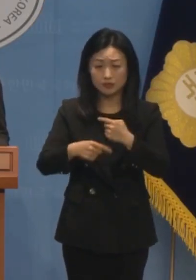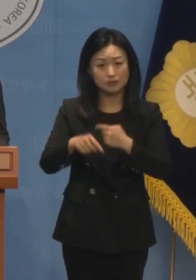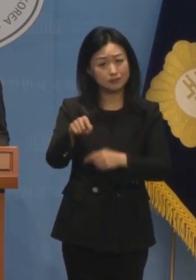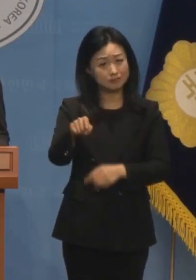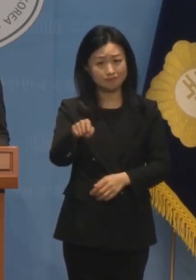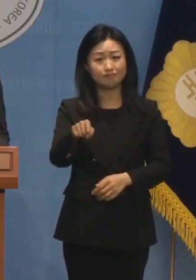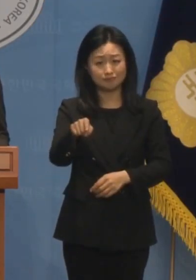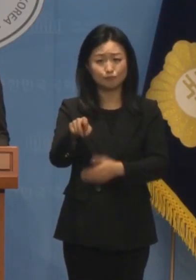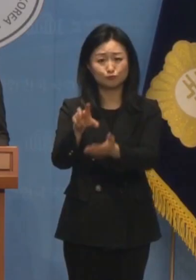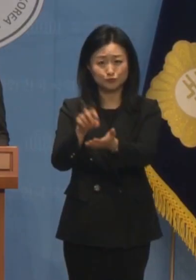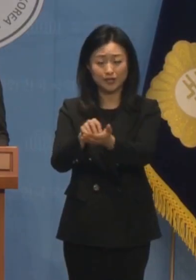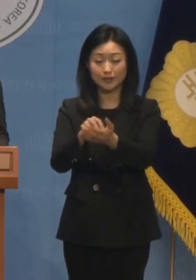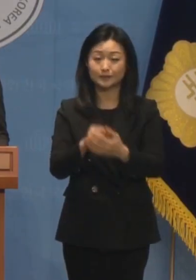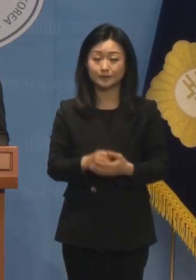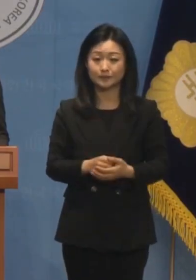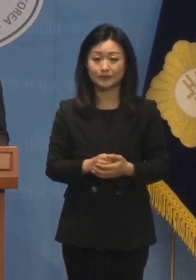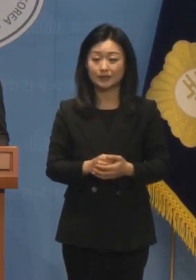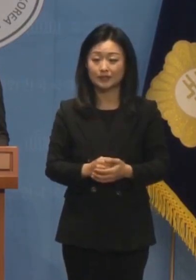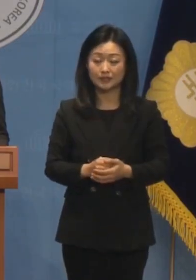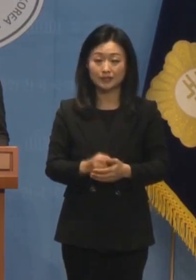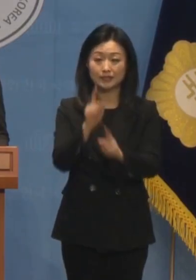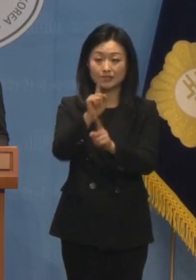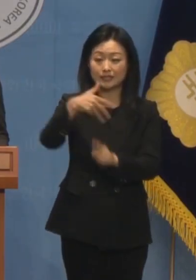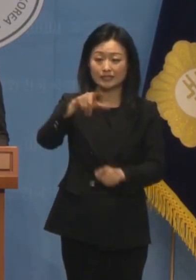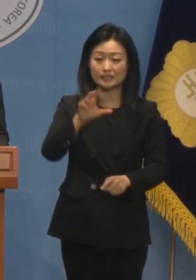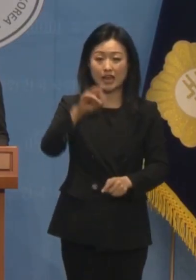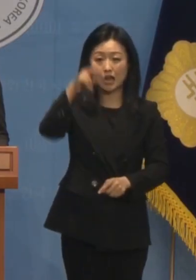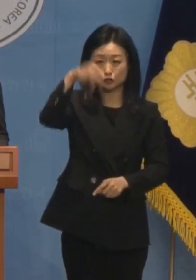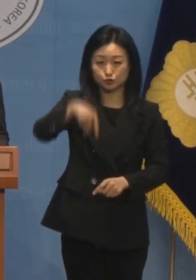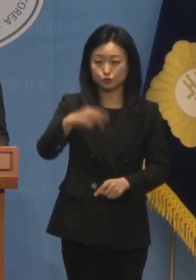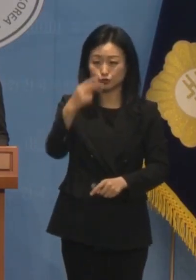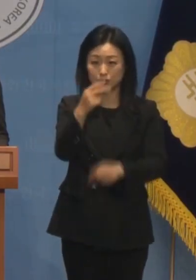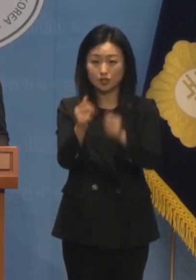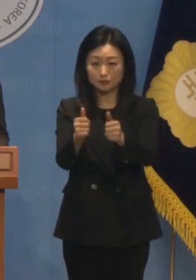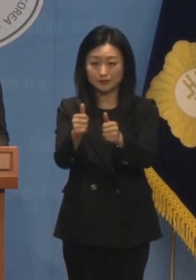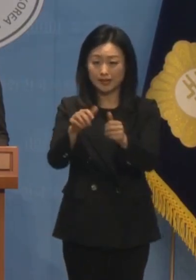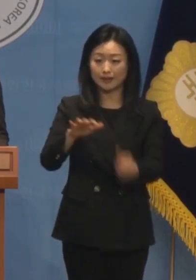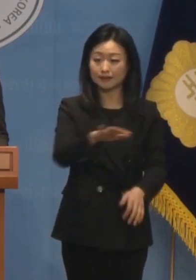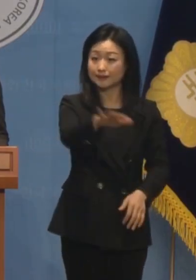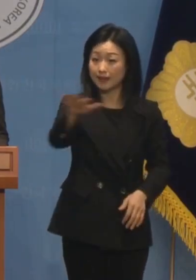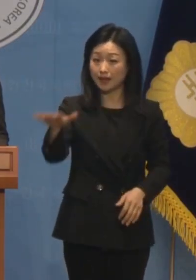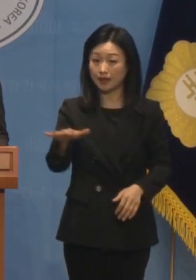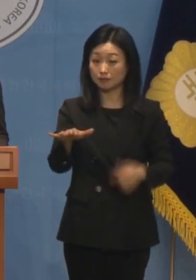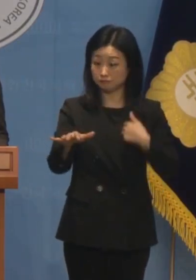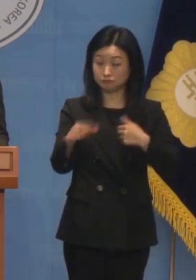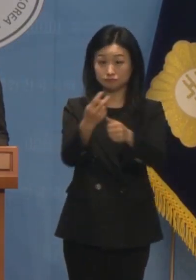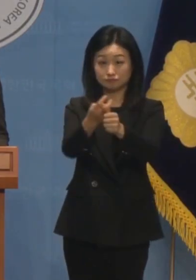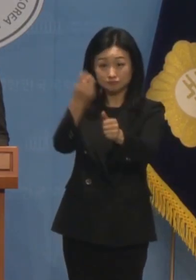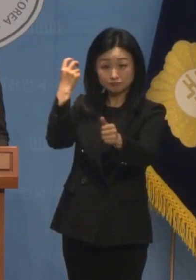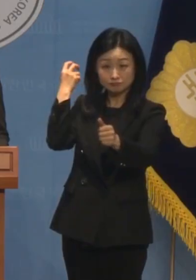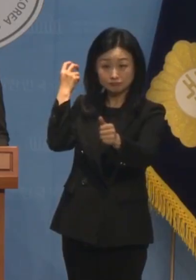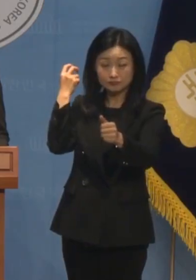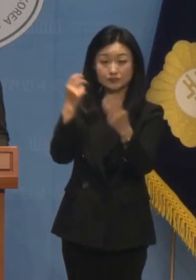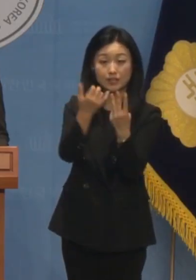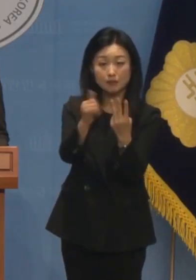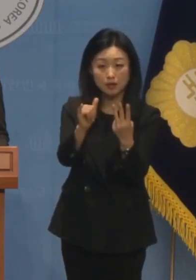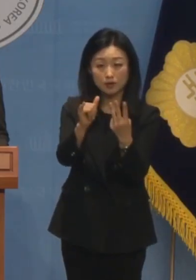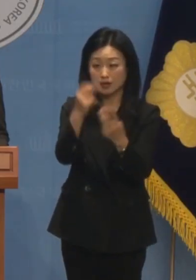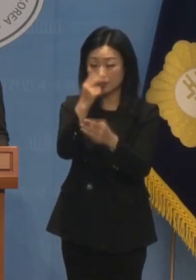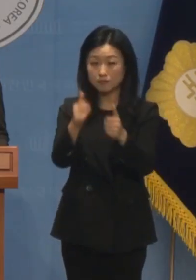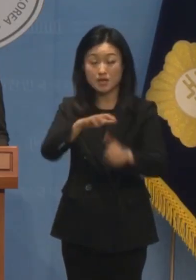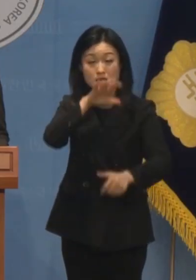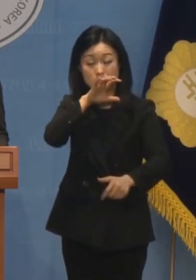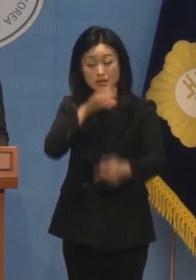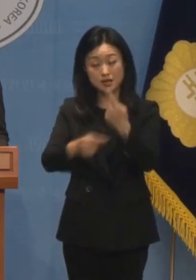더불어민주당이 이창수 지검장 등 서울중앙지검 지휘부 검사들에 대한 탄핵을 추진하자 검찰이 조직적으로